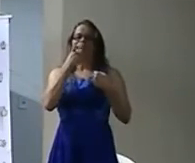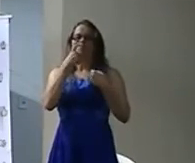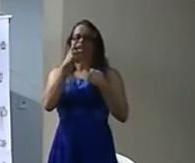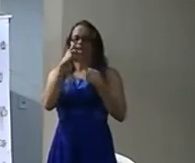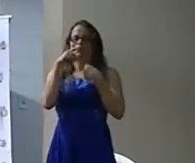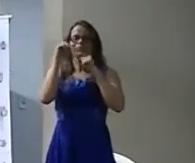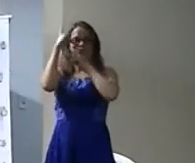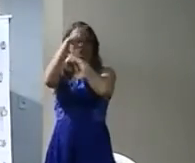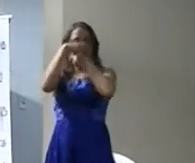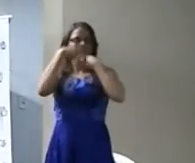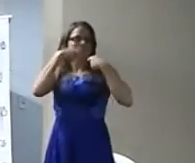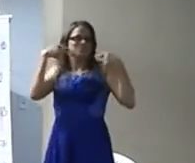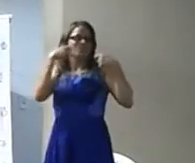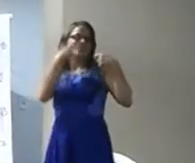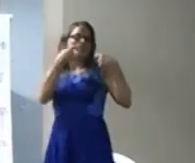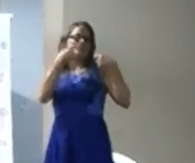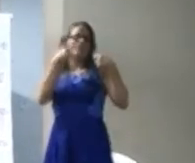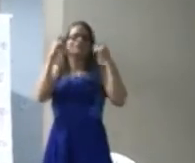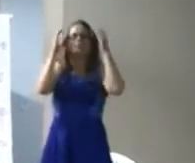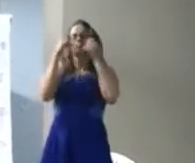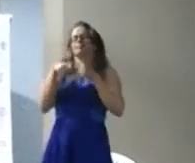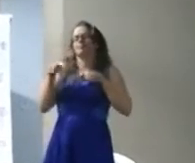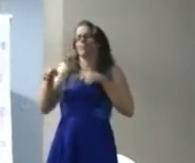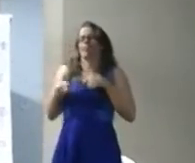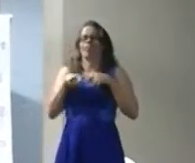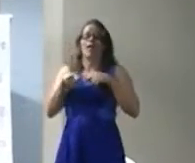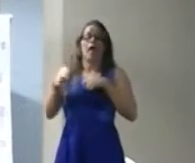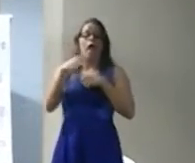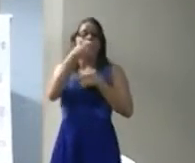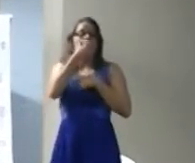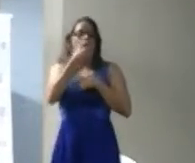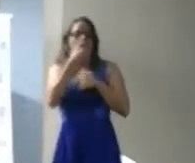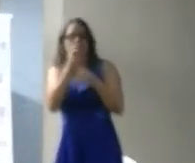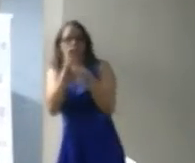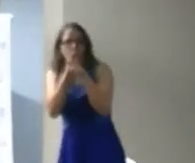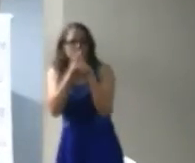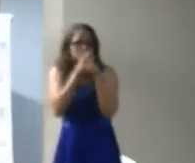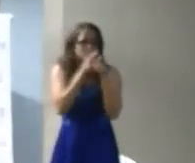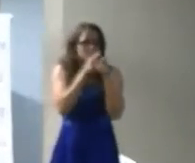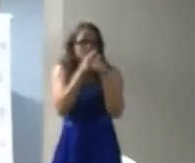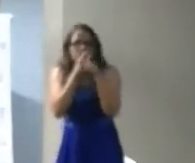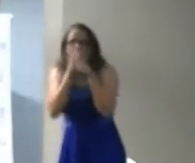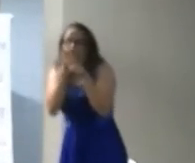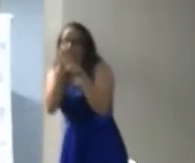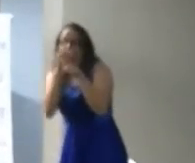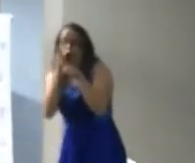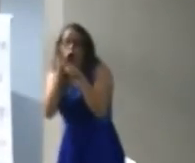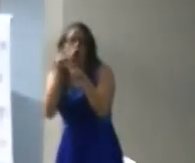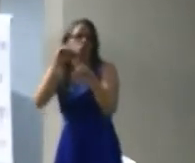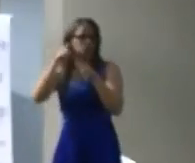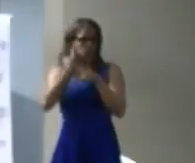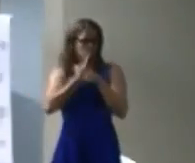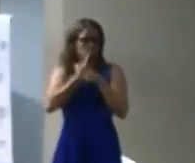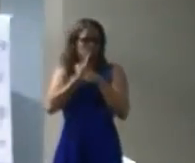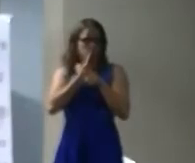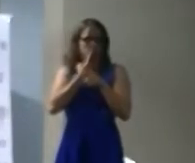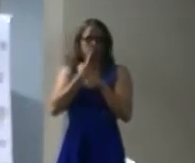chapeuzinho chapeuzinho caçador Que salvou Que é bozinho É surda Os outros